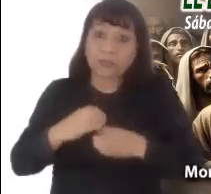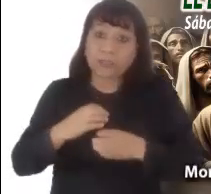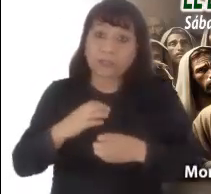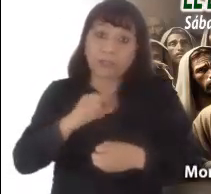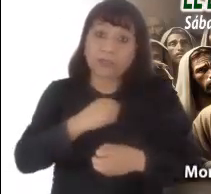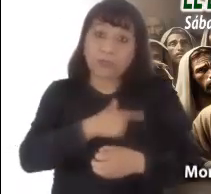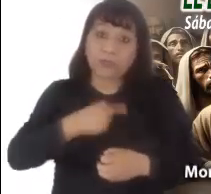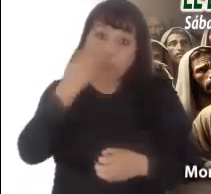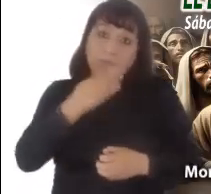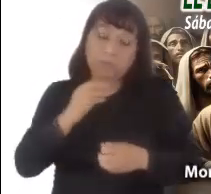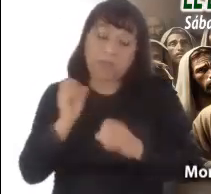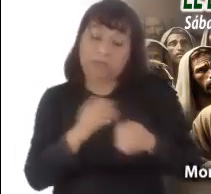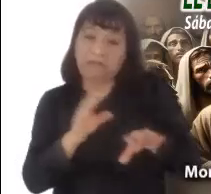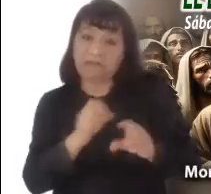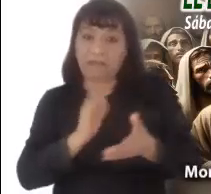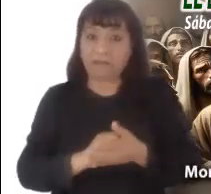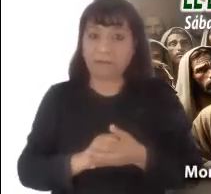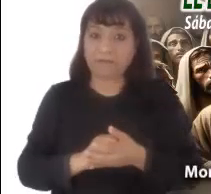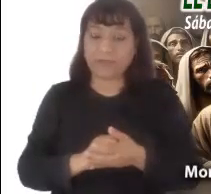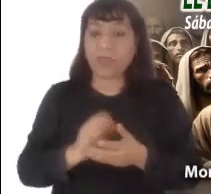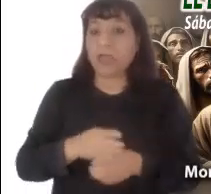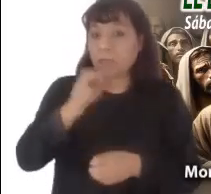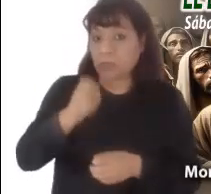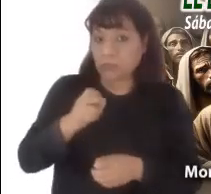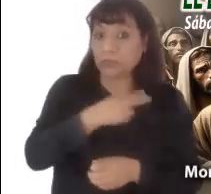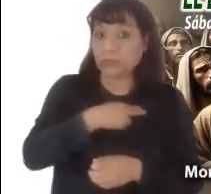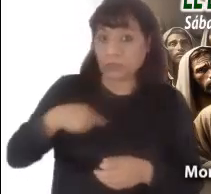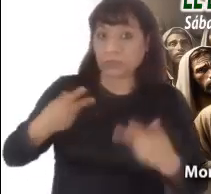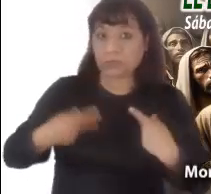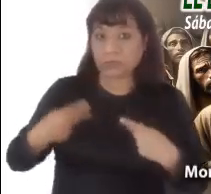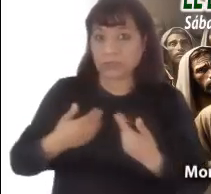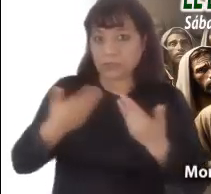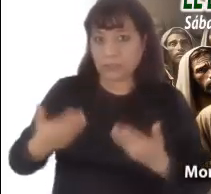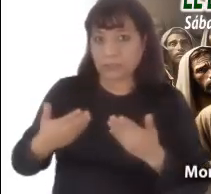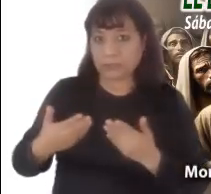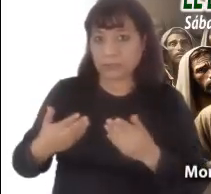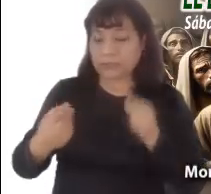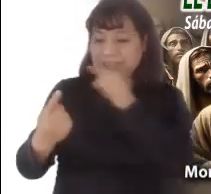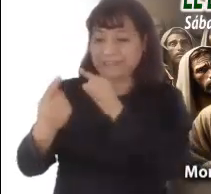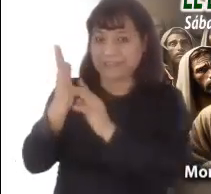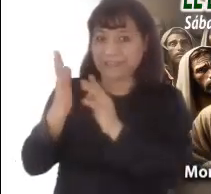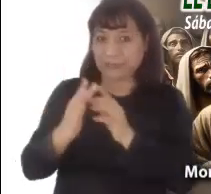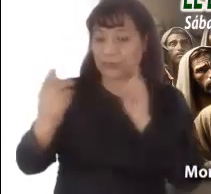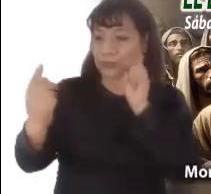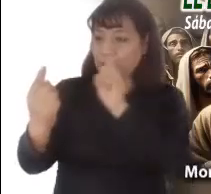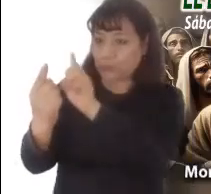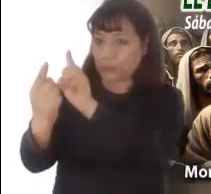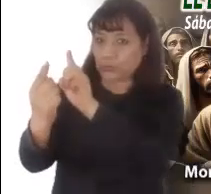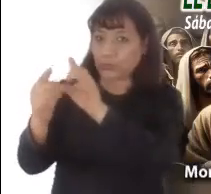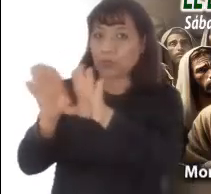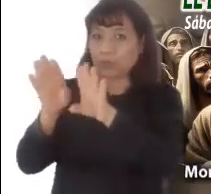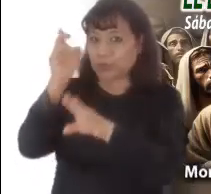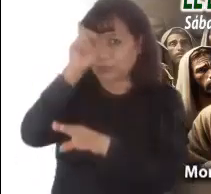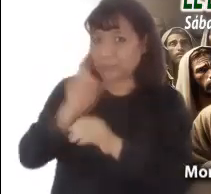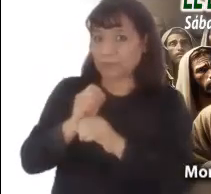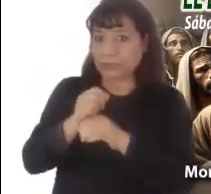Imaginemos la escena en nuestro tiempo. Acerquémonos como uno más de los discípulos y escuchemos